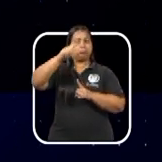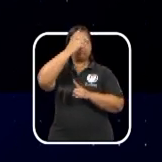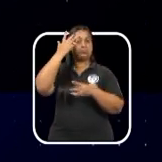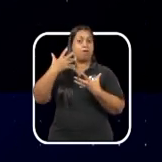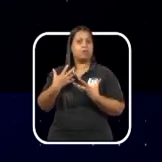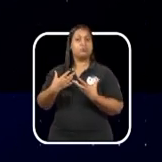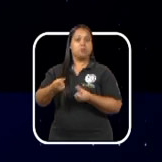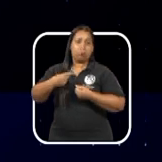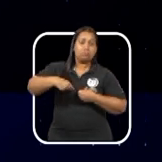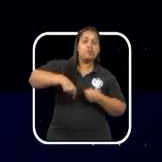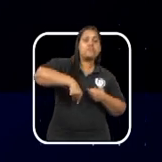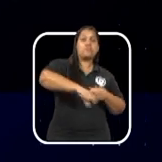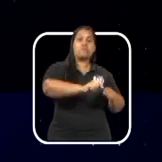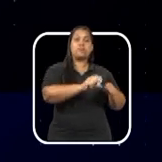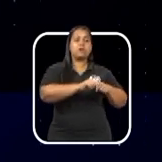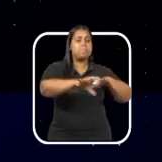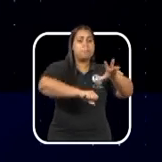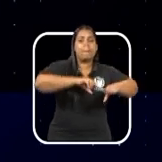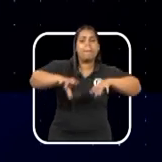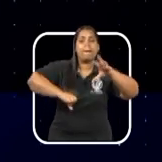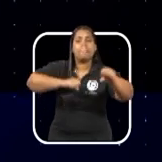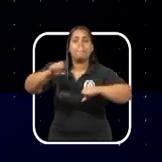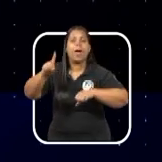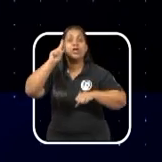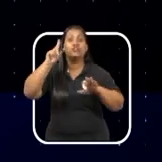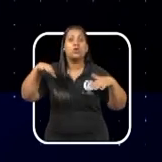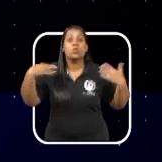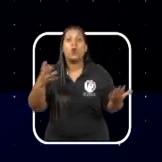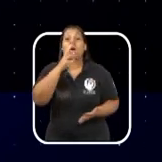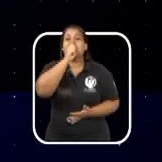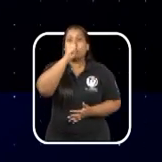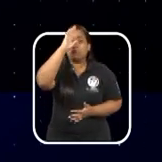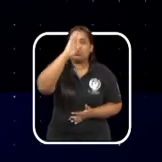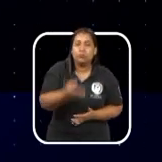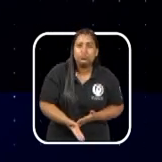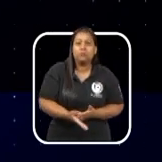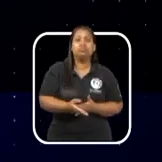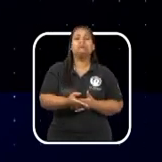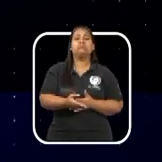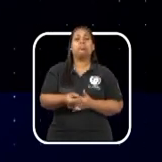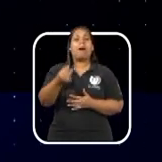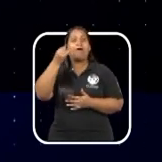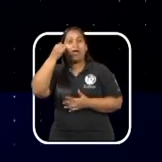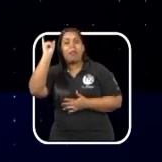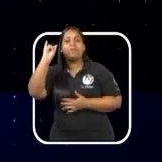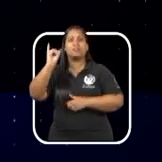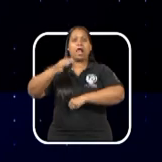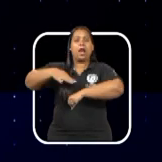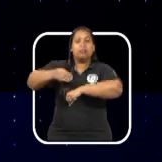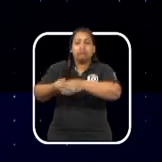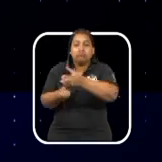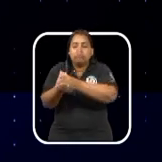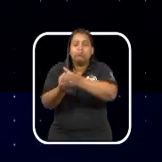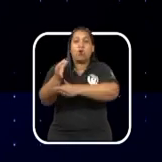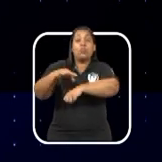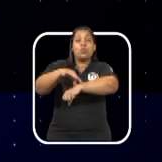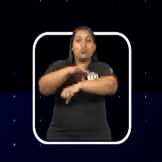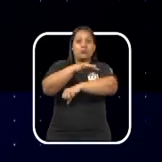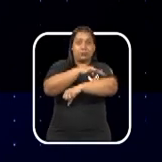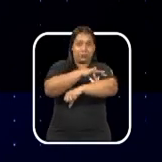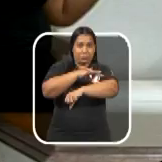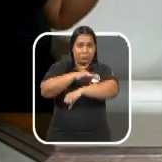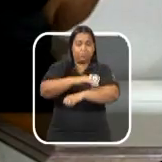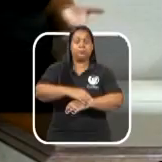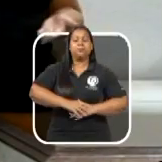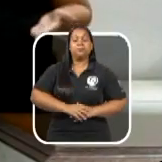aos mutirões que serão realizados aos sábados para coibir a proliferação de criadouros dos mosquitos transmissores da